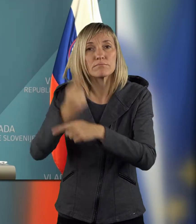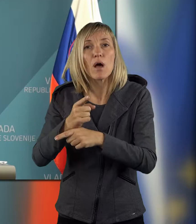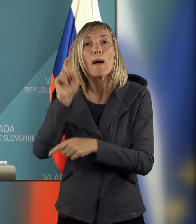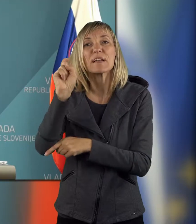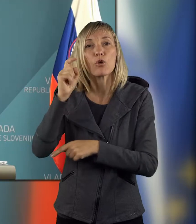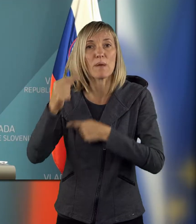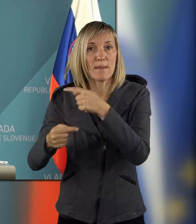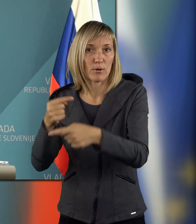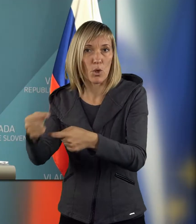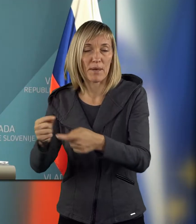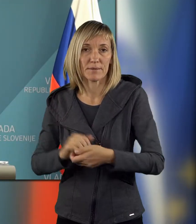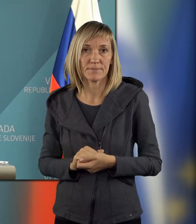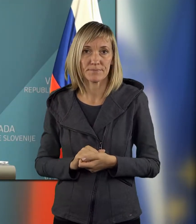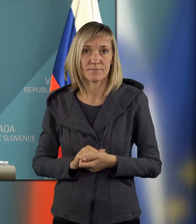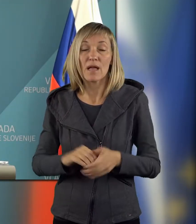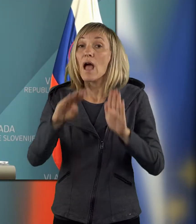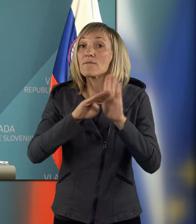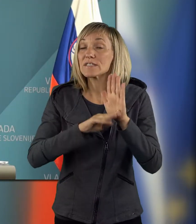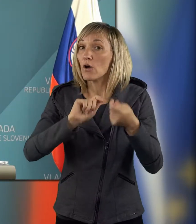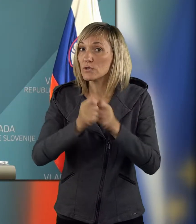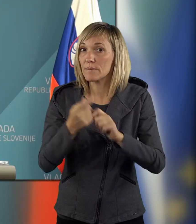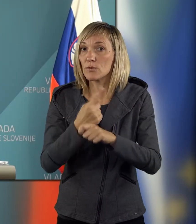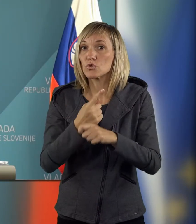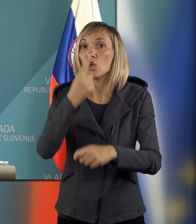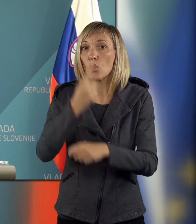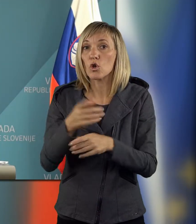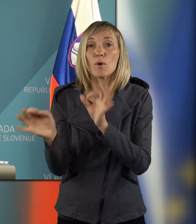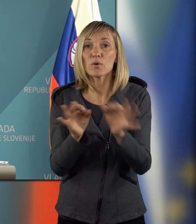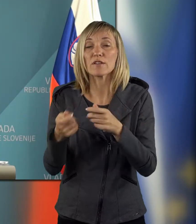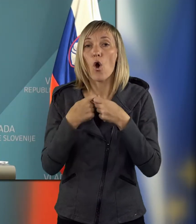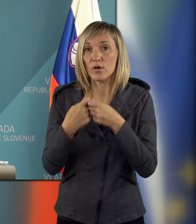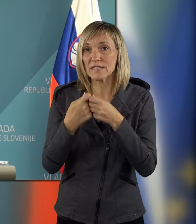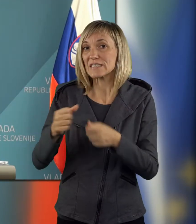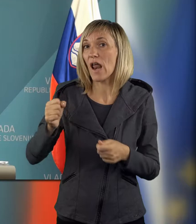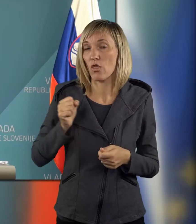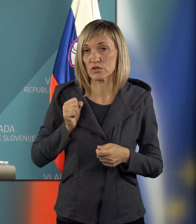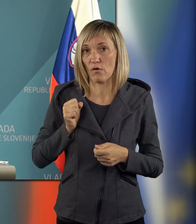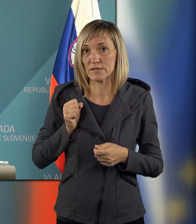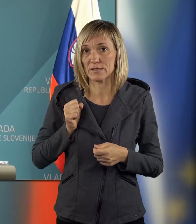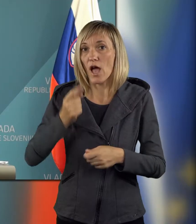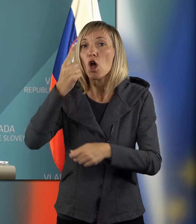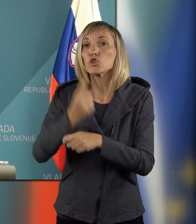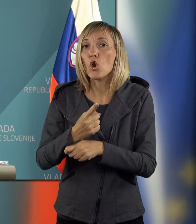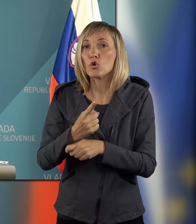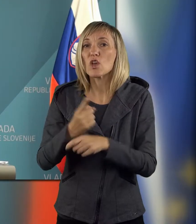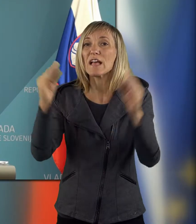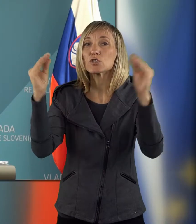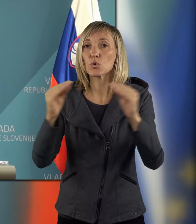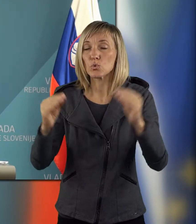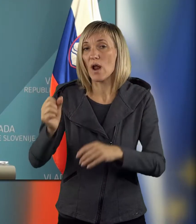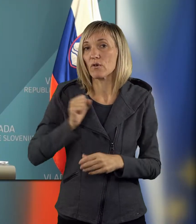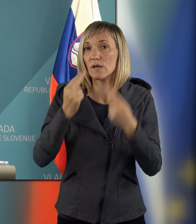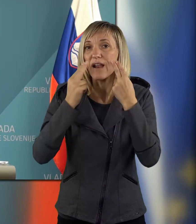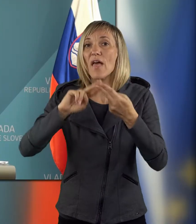pritožbeni postopek. V zakonu so spremenjene doložbe, ki urejo organiziranost vojske, določena je struktura